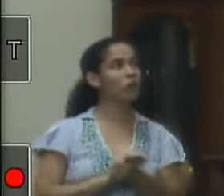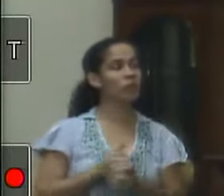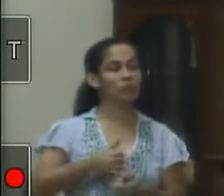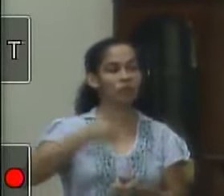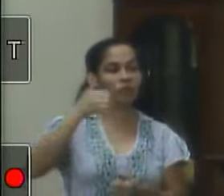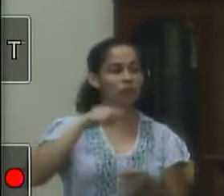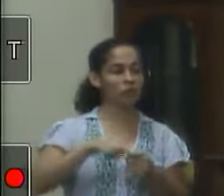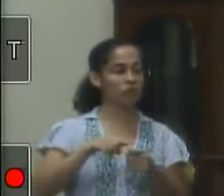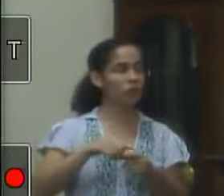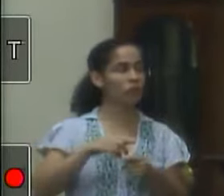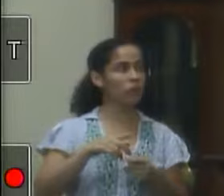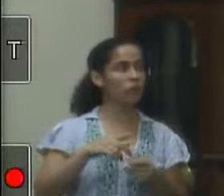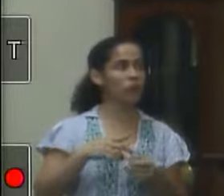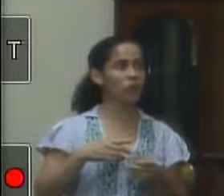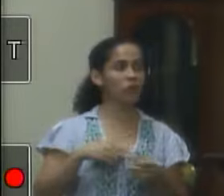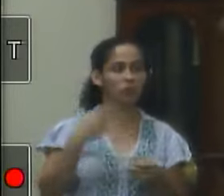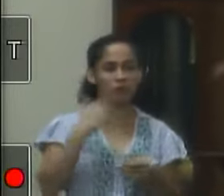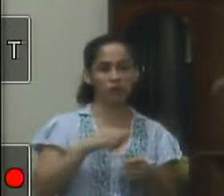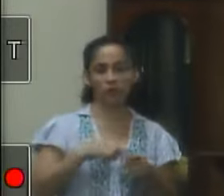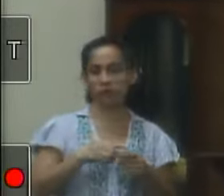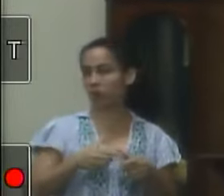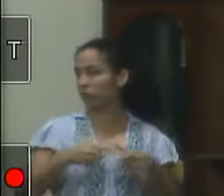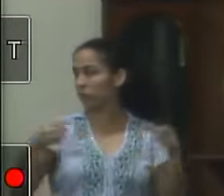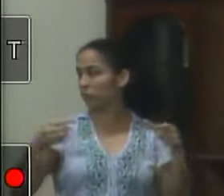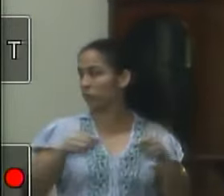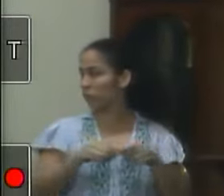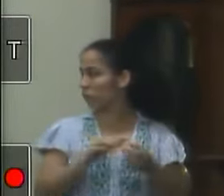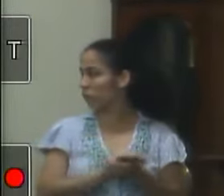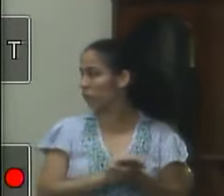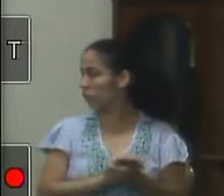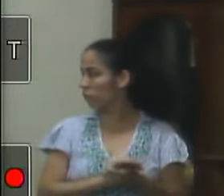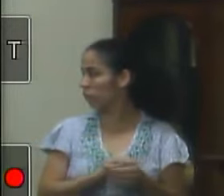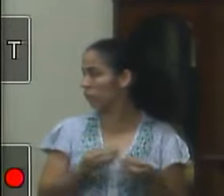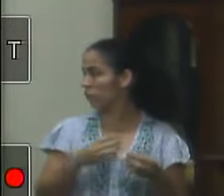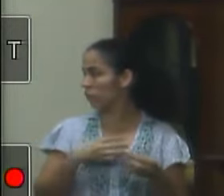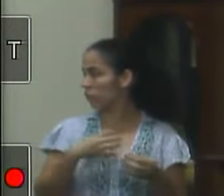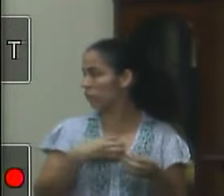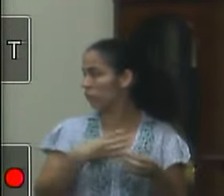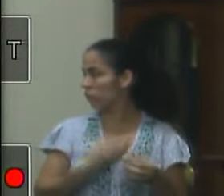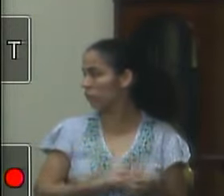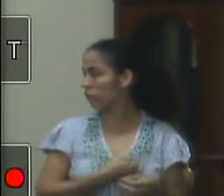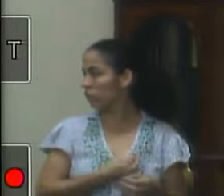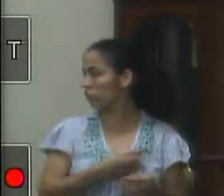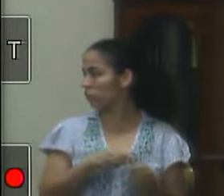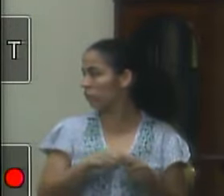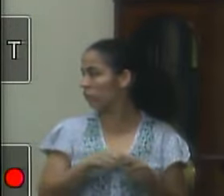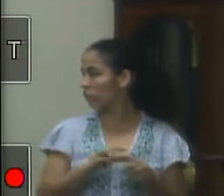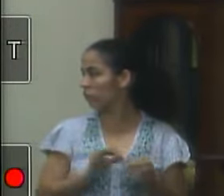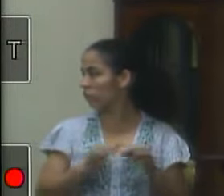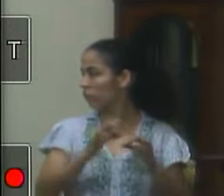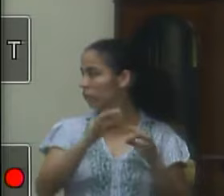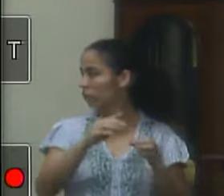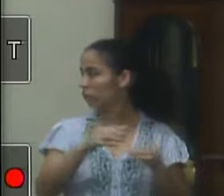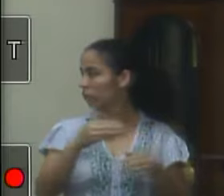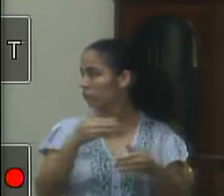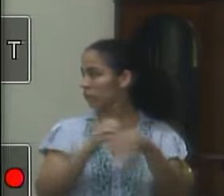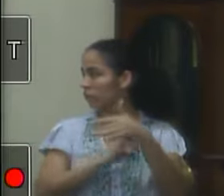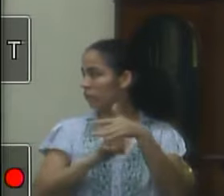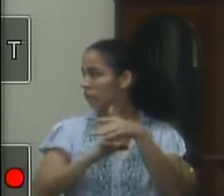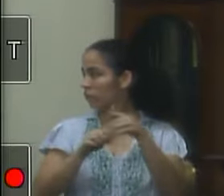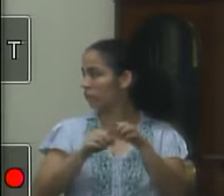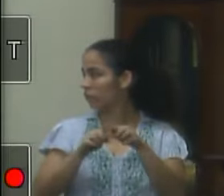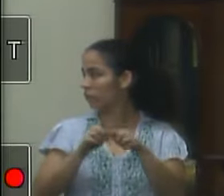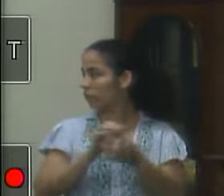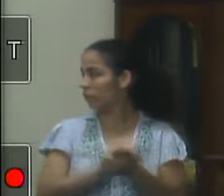qualificado, ele tem uma garantia maior ainda de ter uma vida longa dentro da empresa que ele